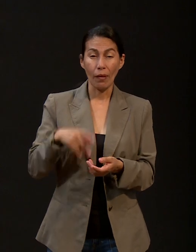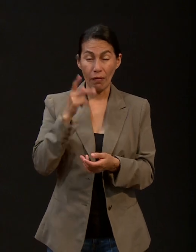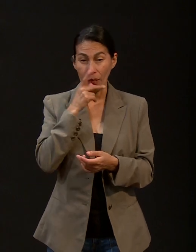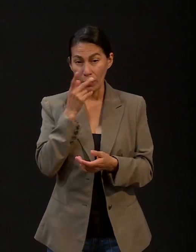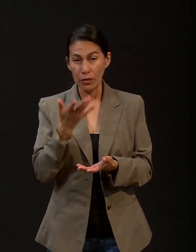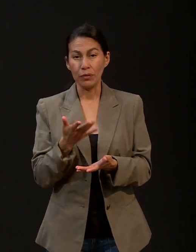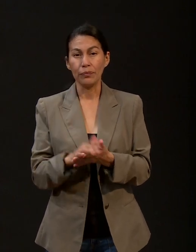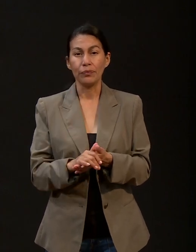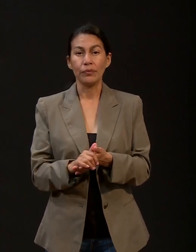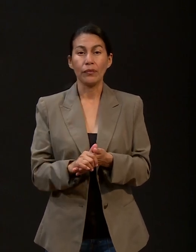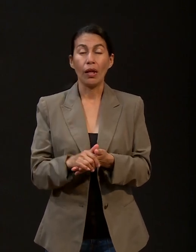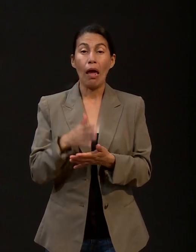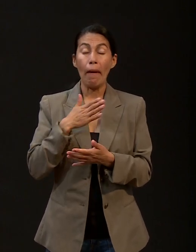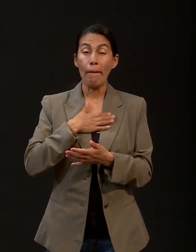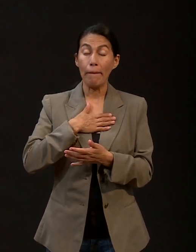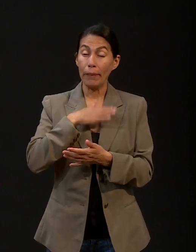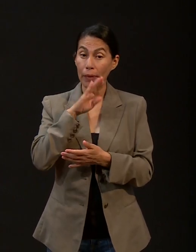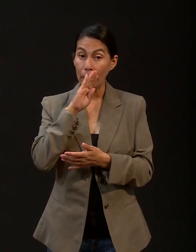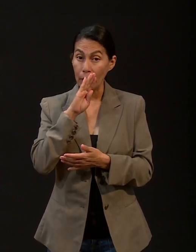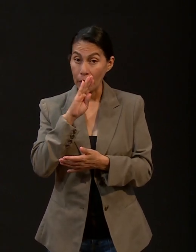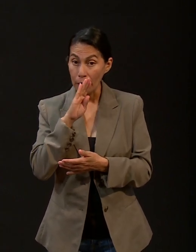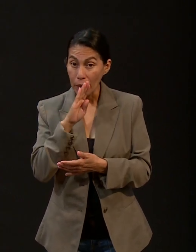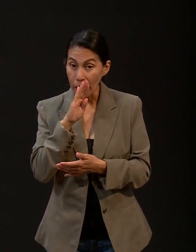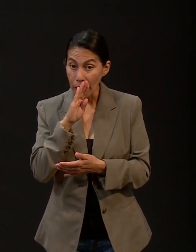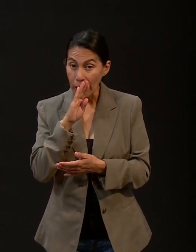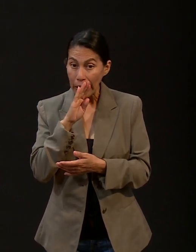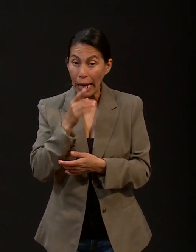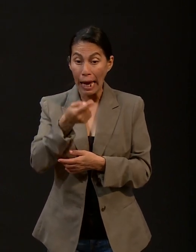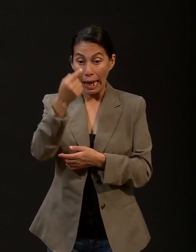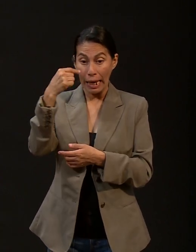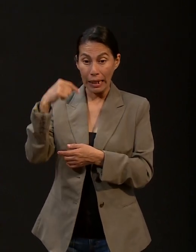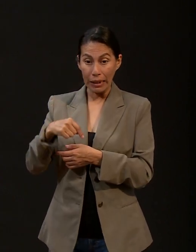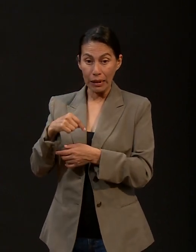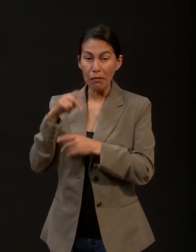Pero resulta que mi mamá había venido de visita en esas fechas.